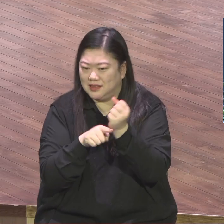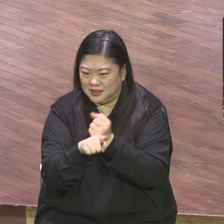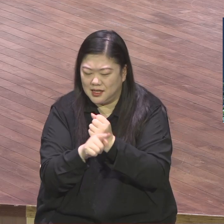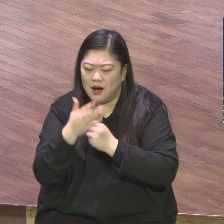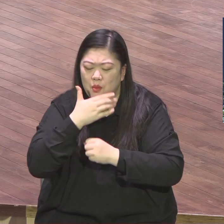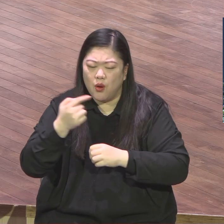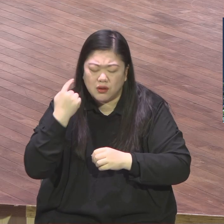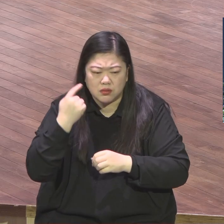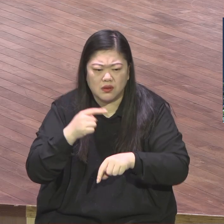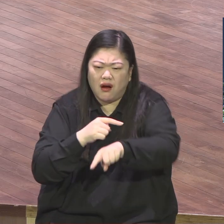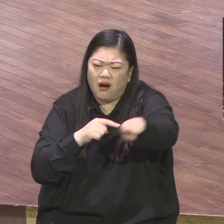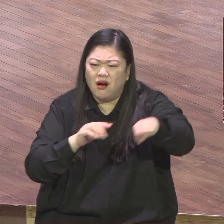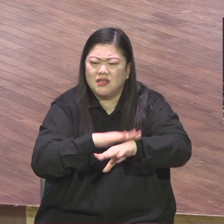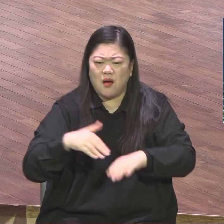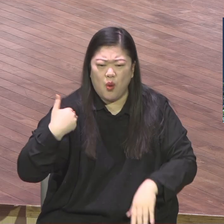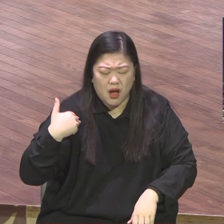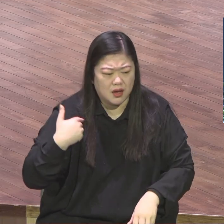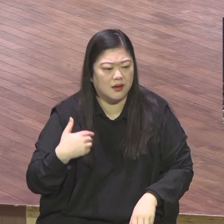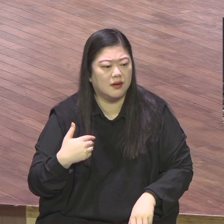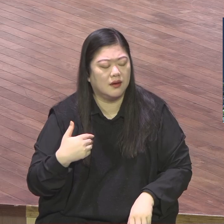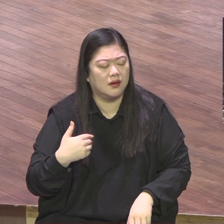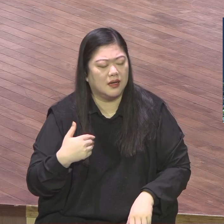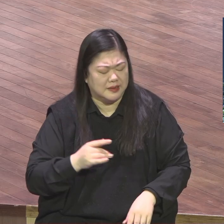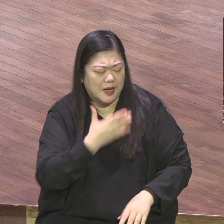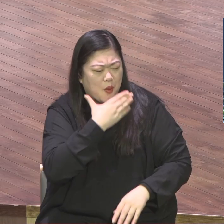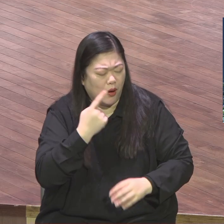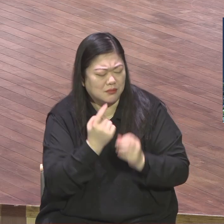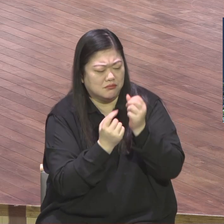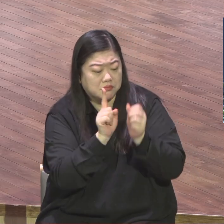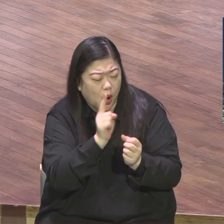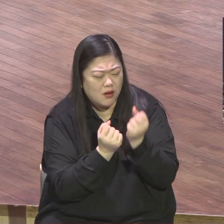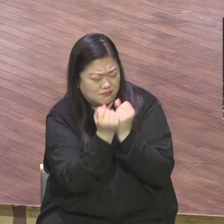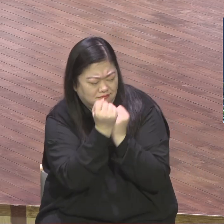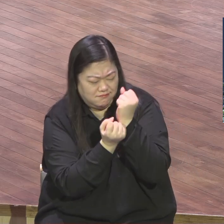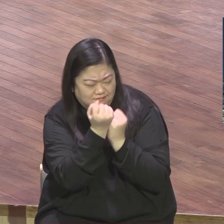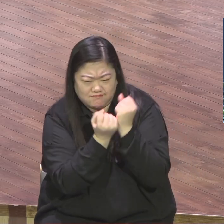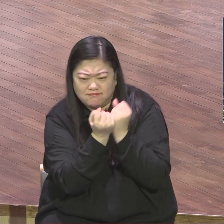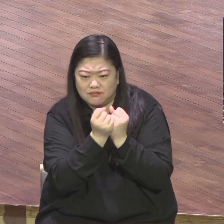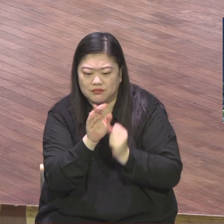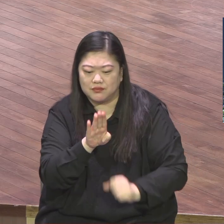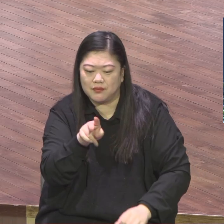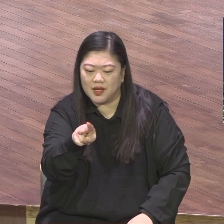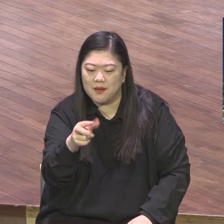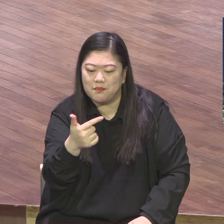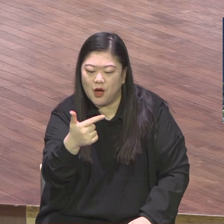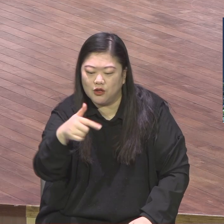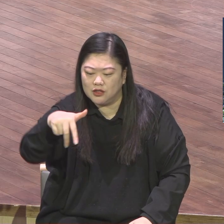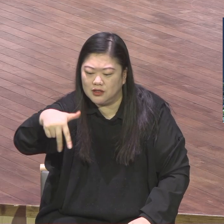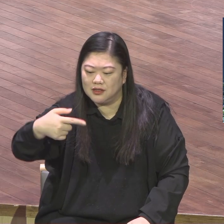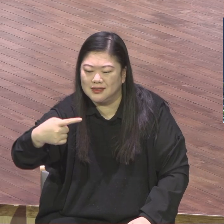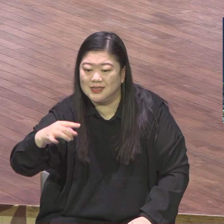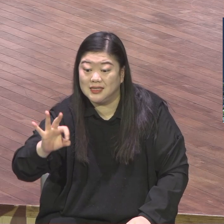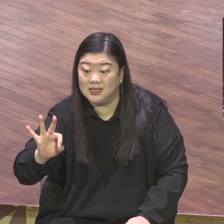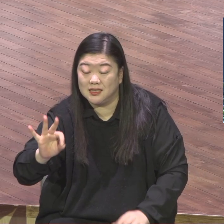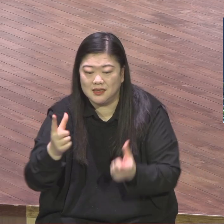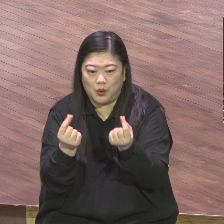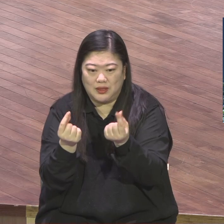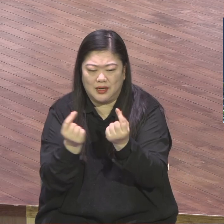잘 모르니까 다락방에 잘 모르니까 그걸 가르쳐주는 겁니다. 변정한다 엄청나게 오해를 하고 막